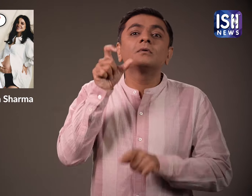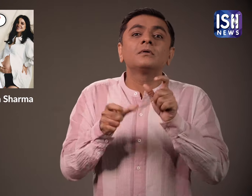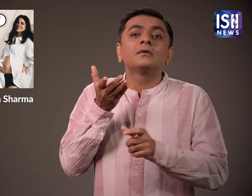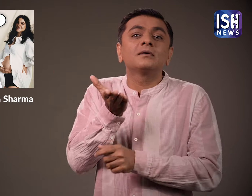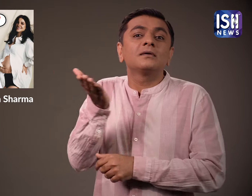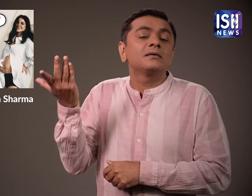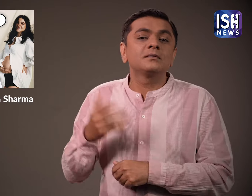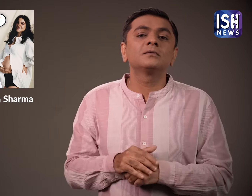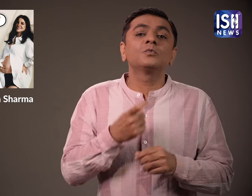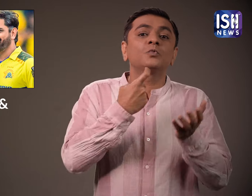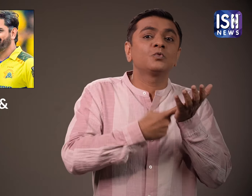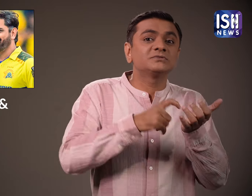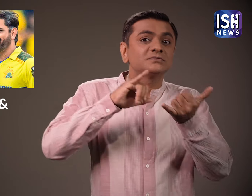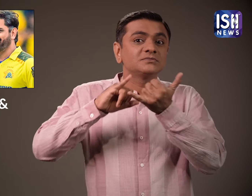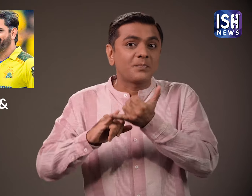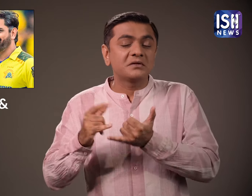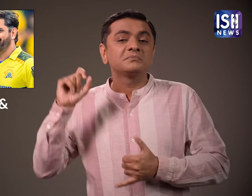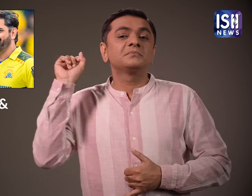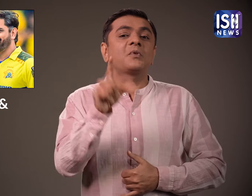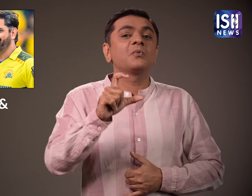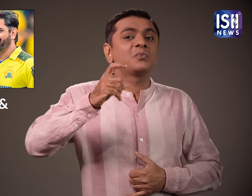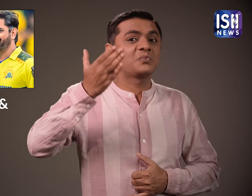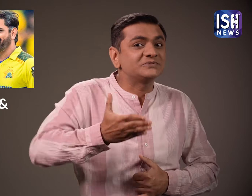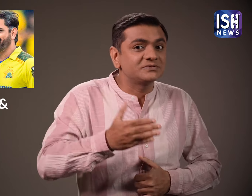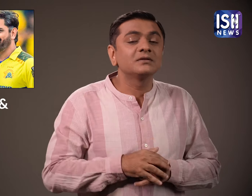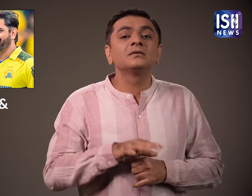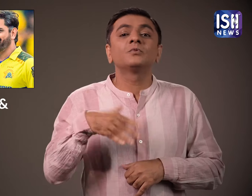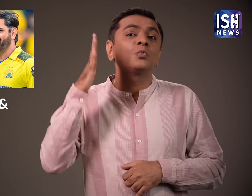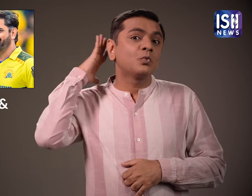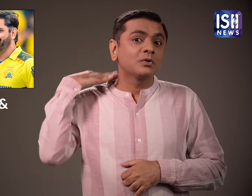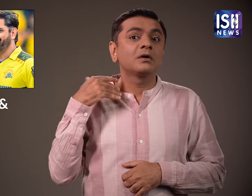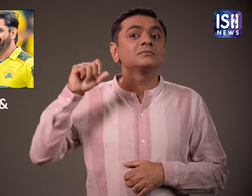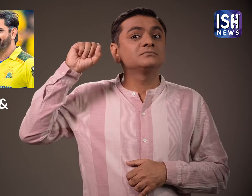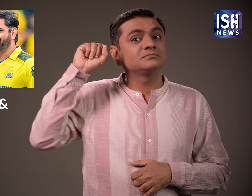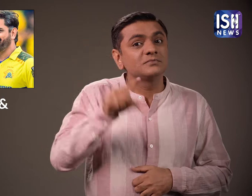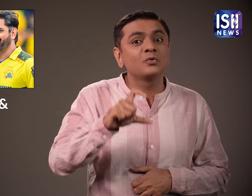रोहिच शर्मा, MS दोनी, विरेंदर सहवाग जैसे क्रिकेटरों ने भी इस जोड़े को बधाई दी